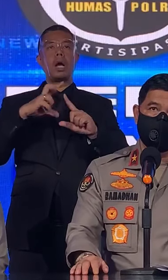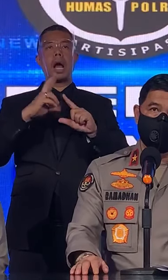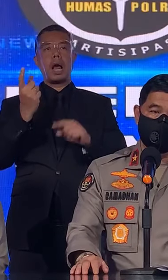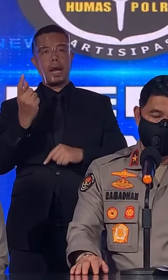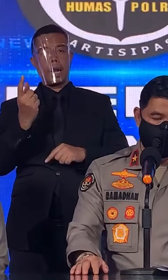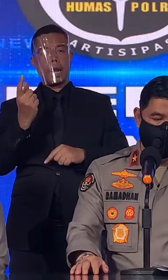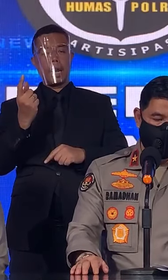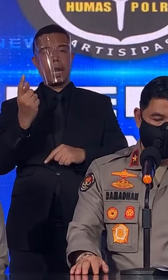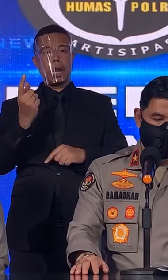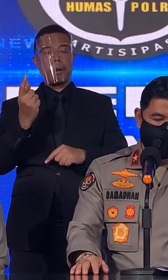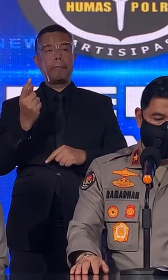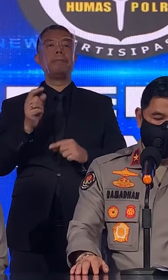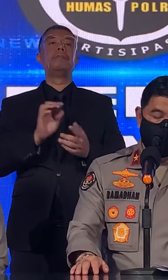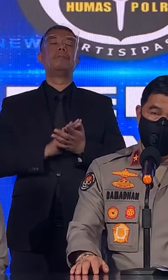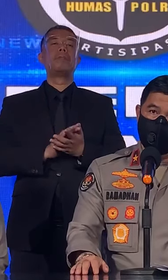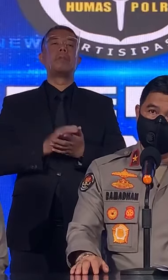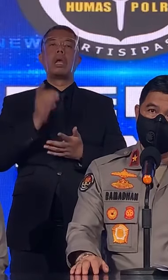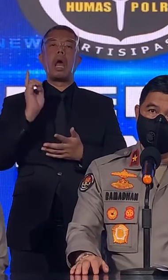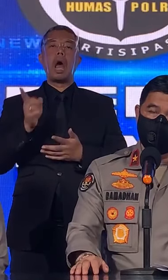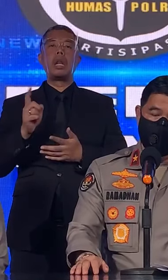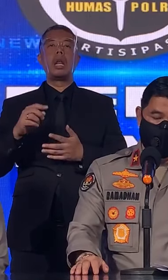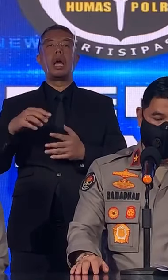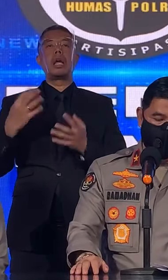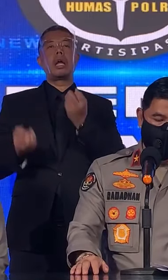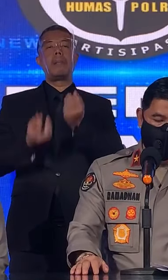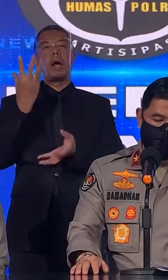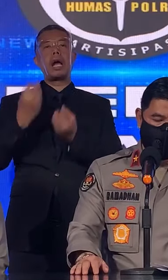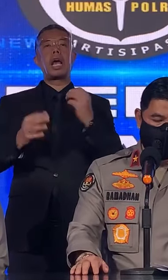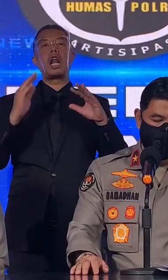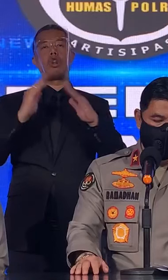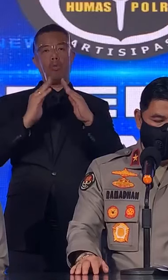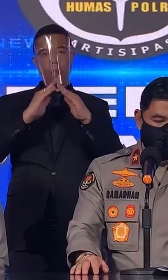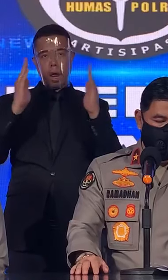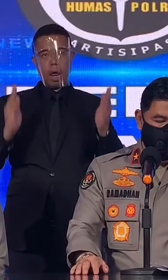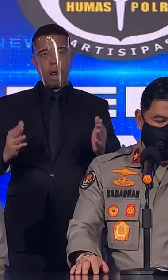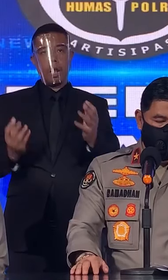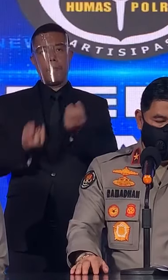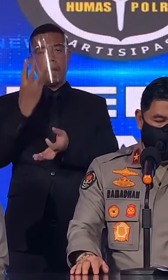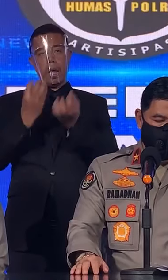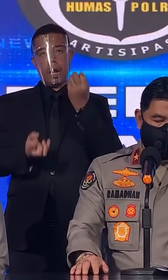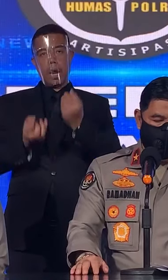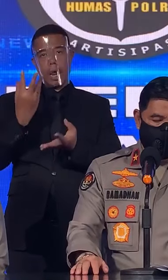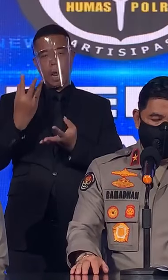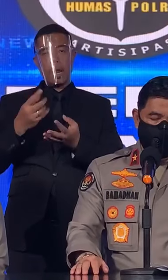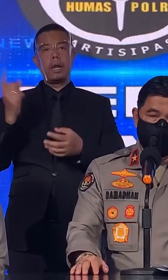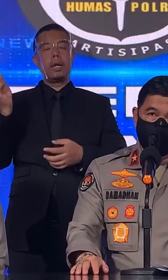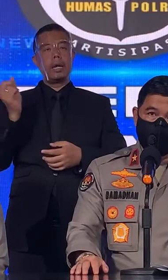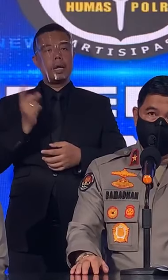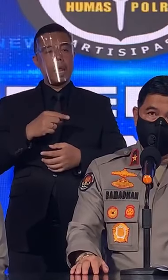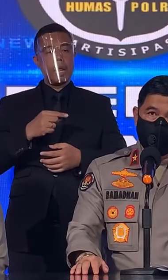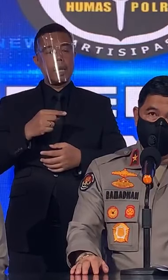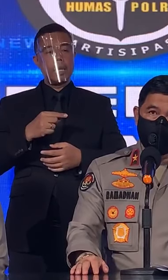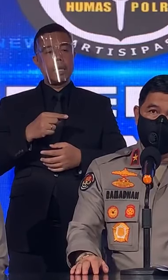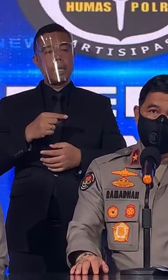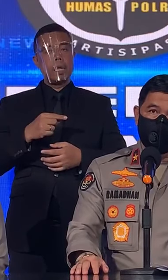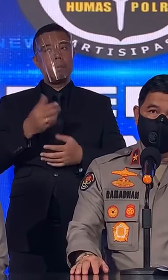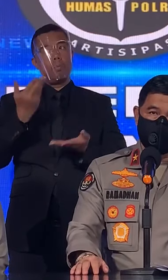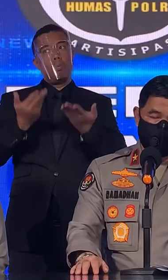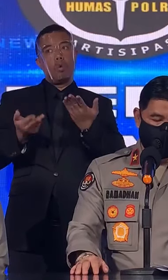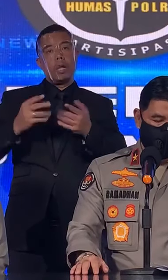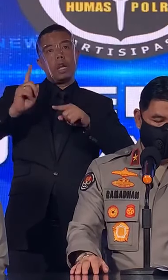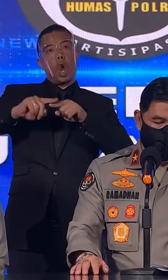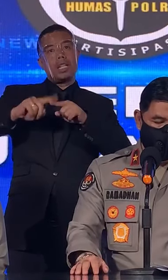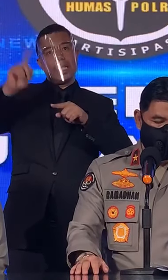Kutai Kartanegara, telah terjadi kebakaran rumah, yang berasal dari, diduga